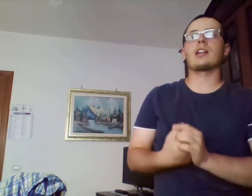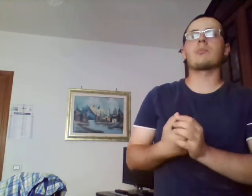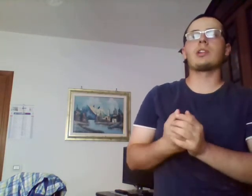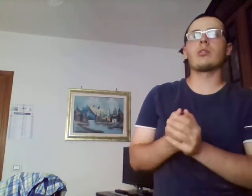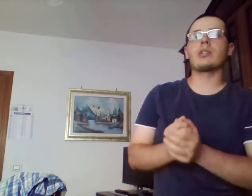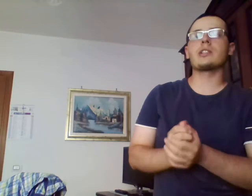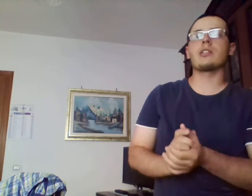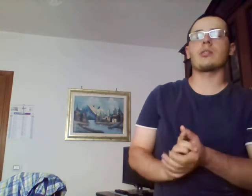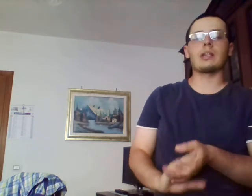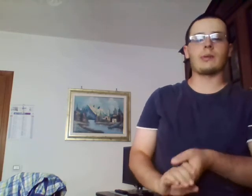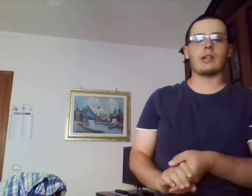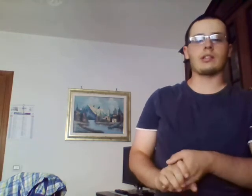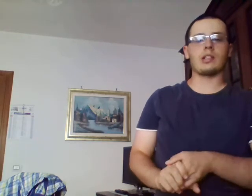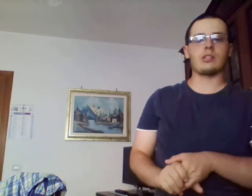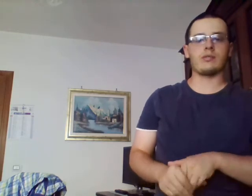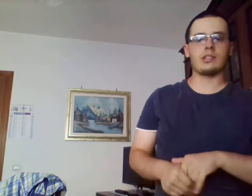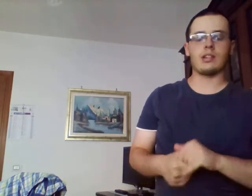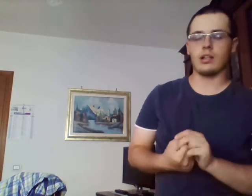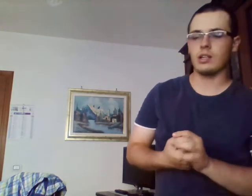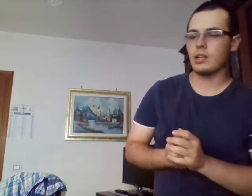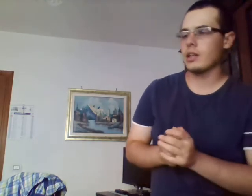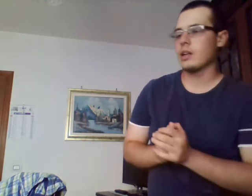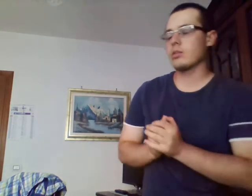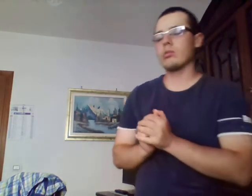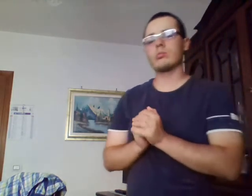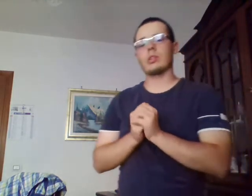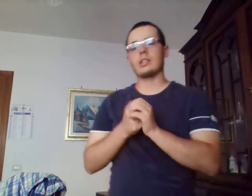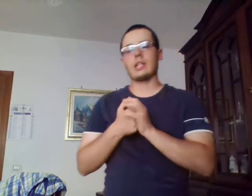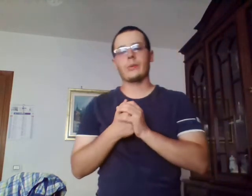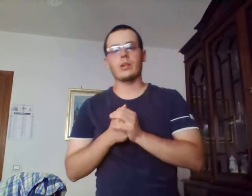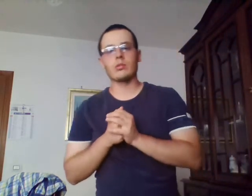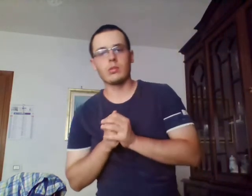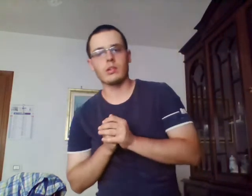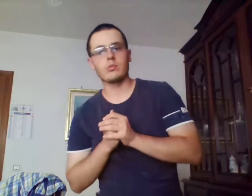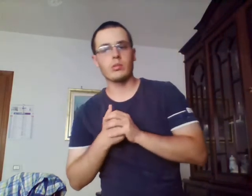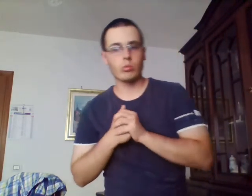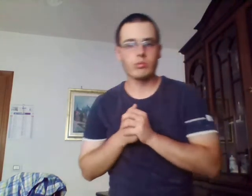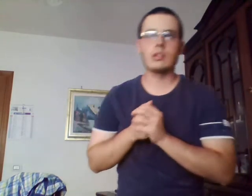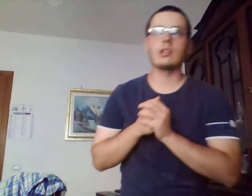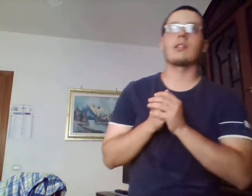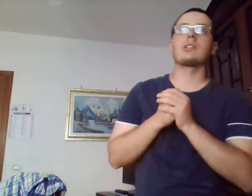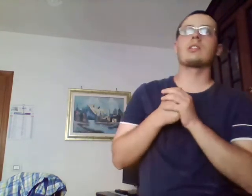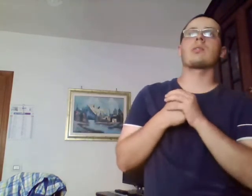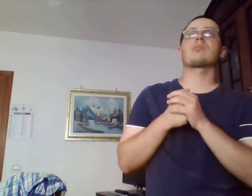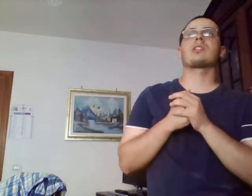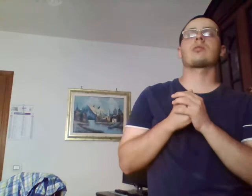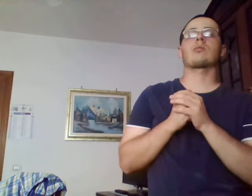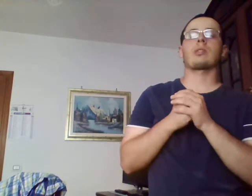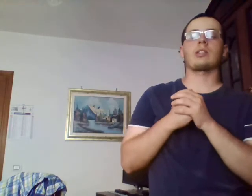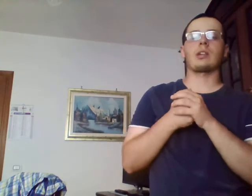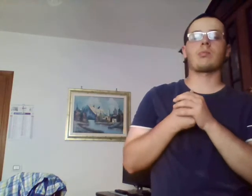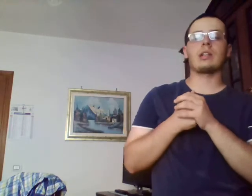migliori, io chissà delle novità, comunque, grazie ancora a voi tutti che avete permesso questa esperienza,